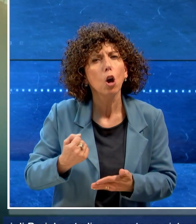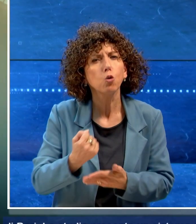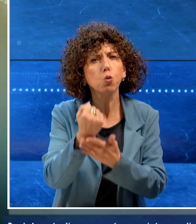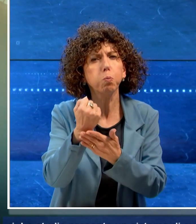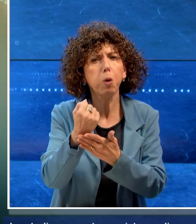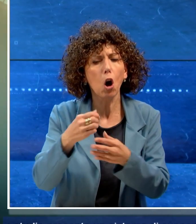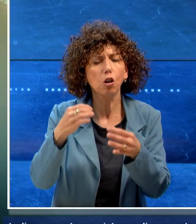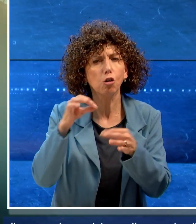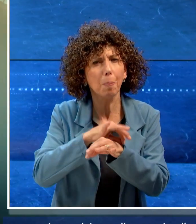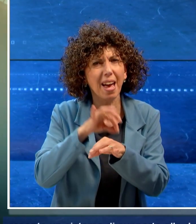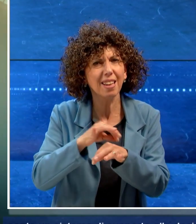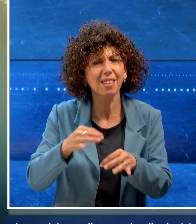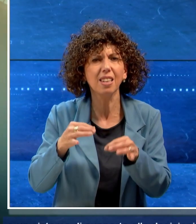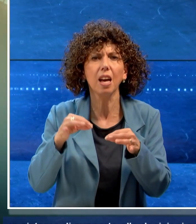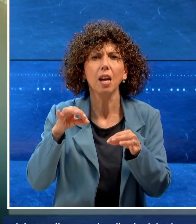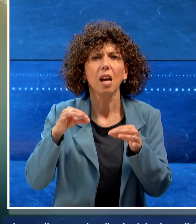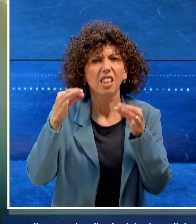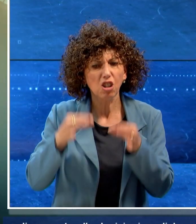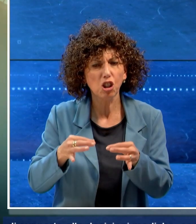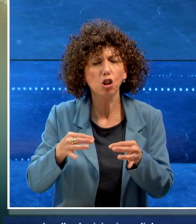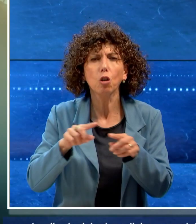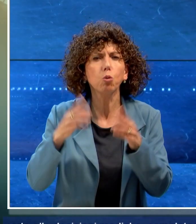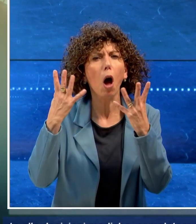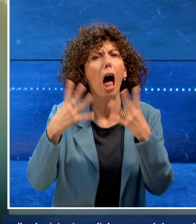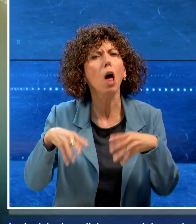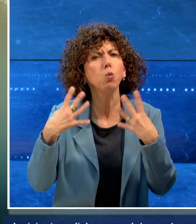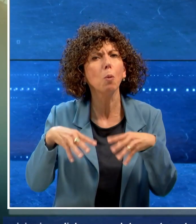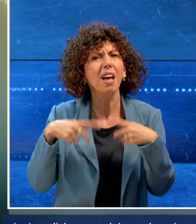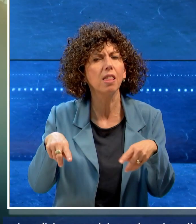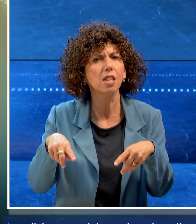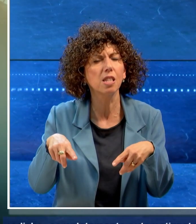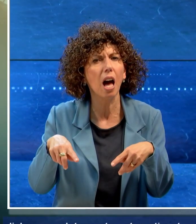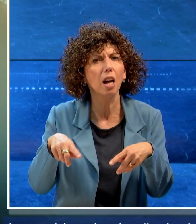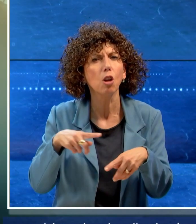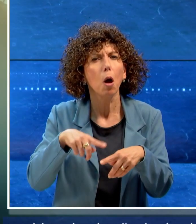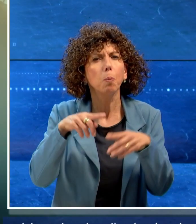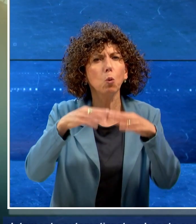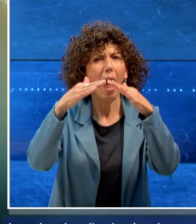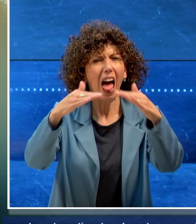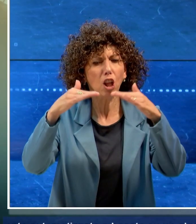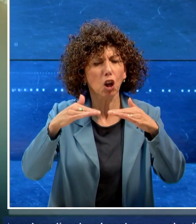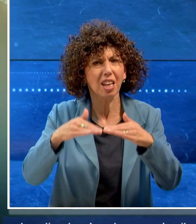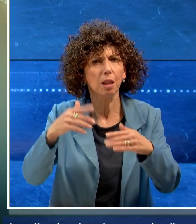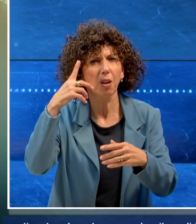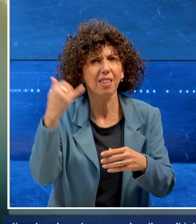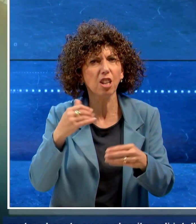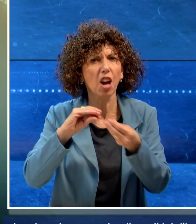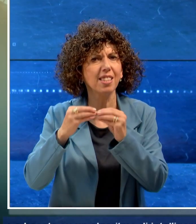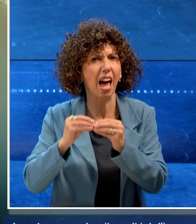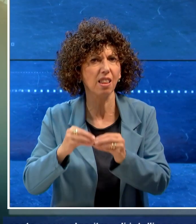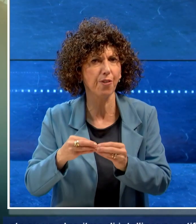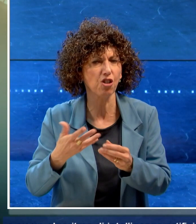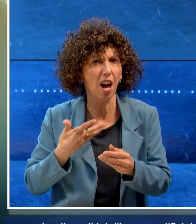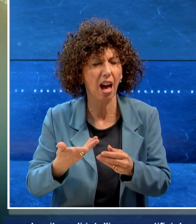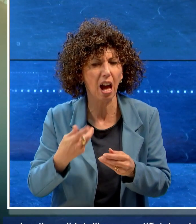alle decisioni mediche completamente automatizzato e basato su un algoritmo di intelligenza artificiale